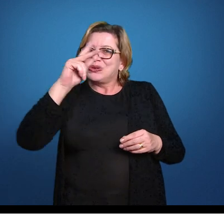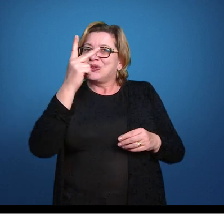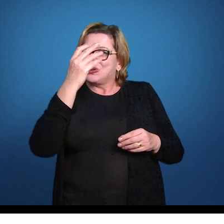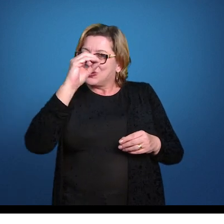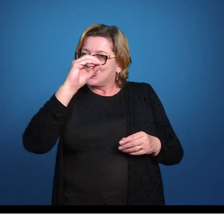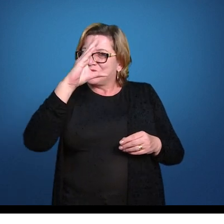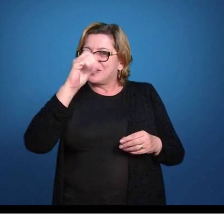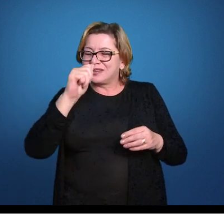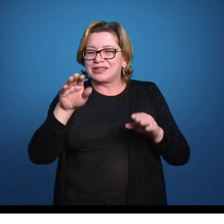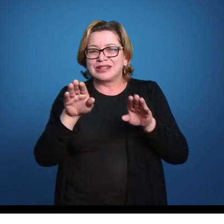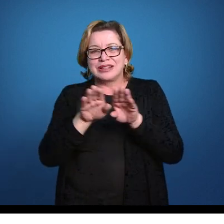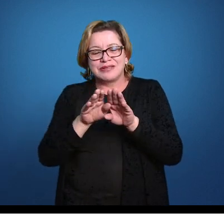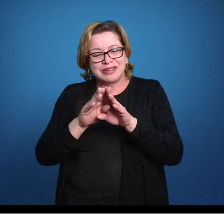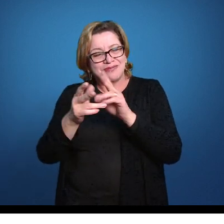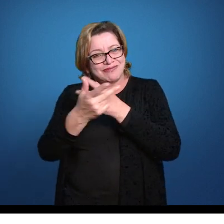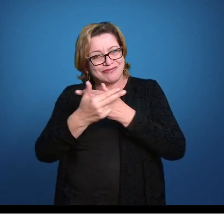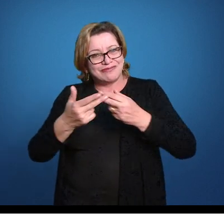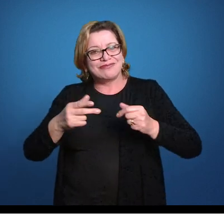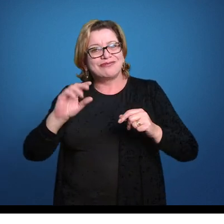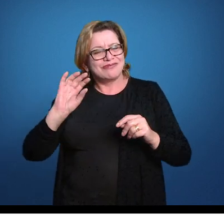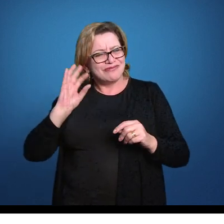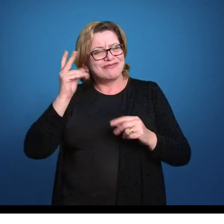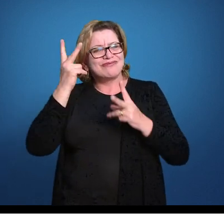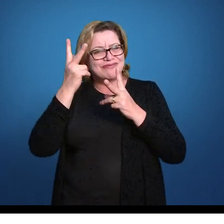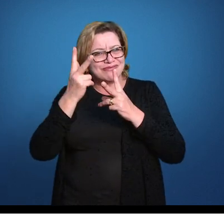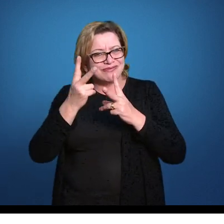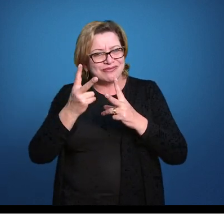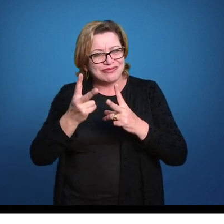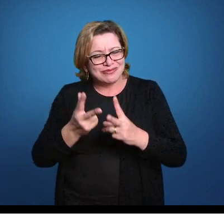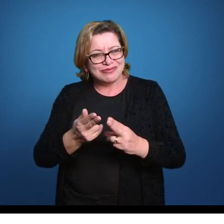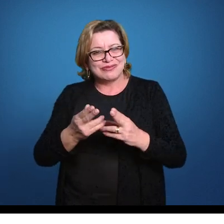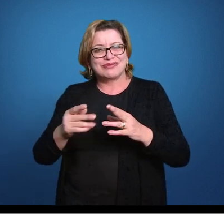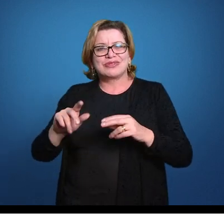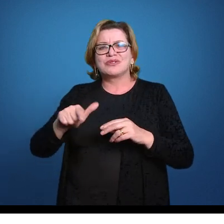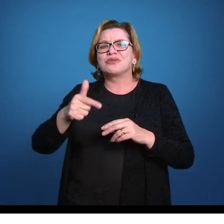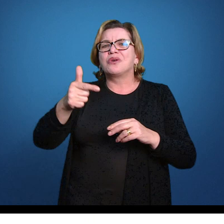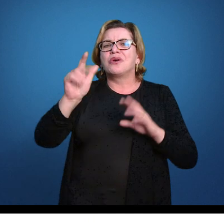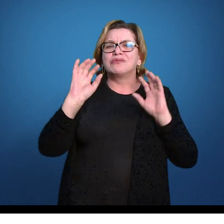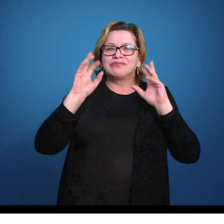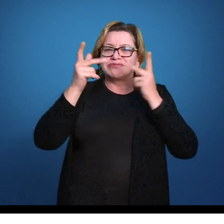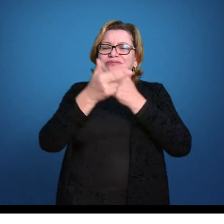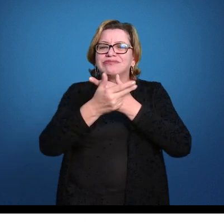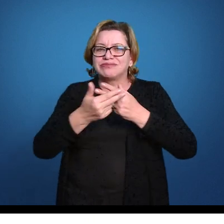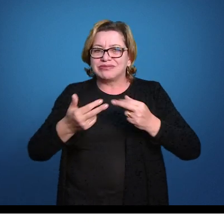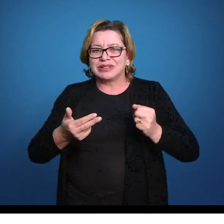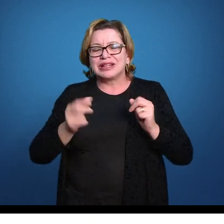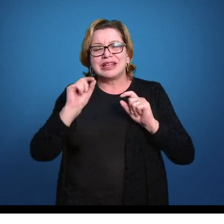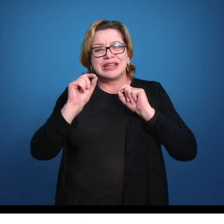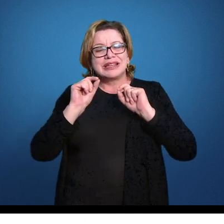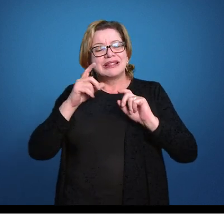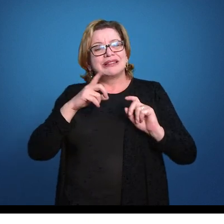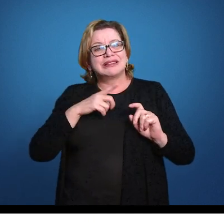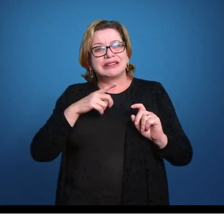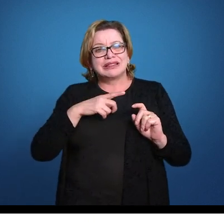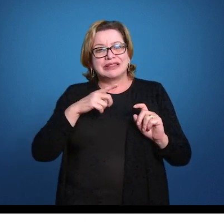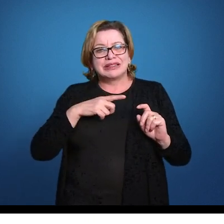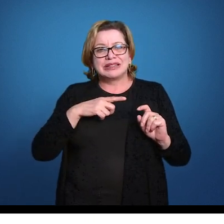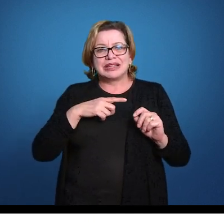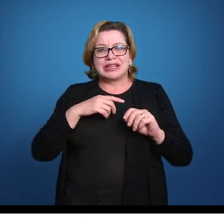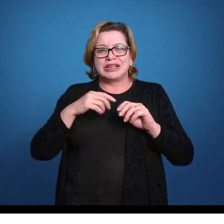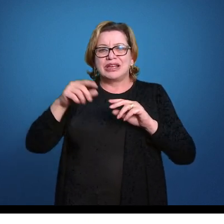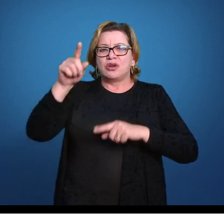com os anelídeos, os artrópodos, acontece com outros organismos protostômios, aqueles claro que tem sistema